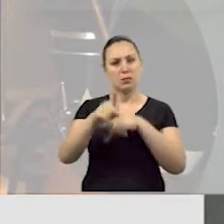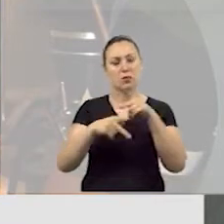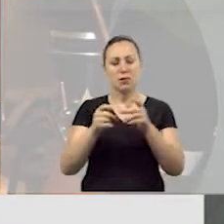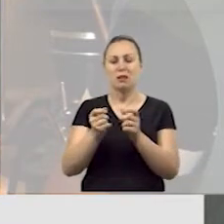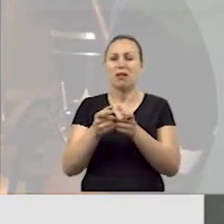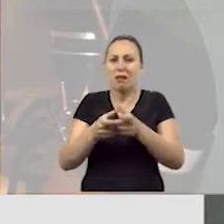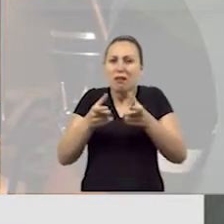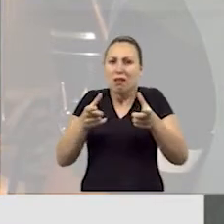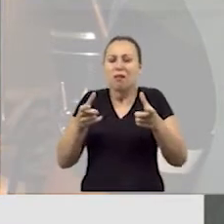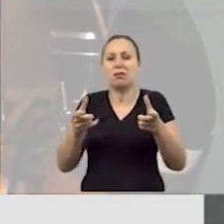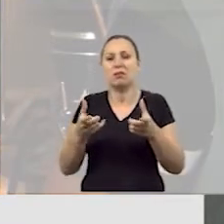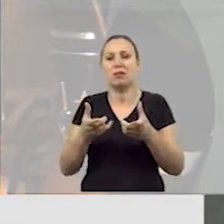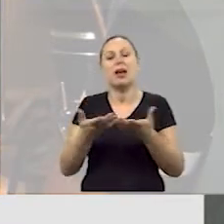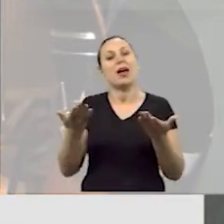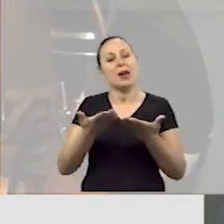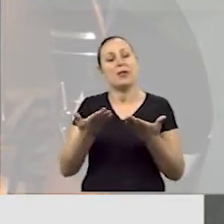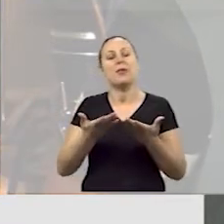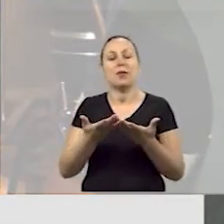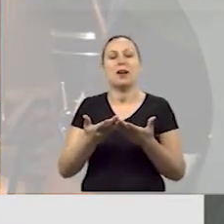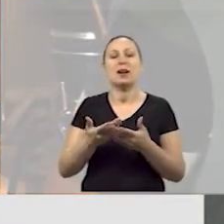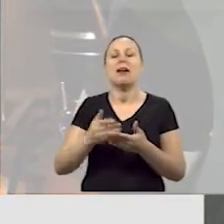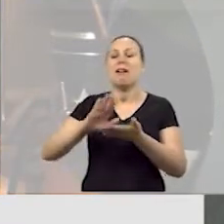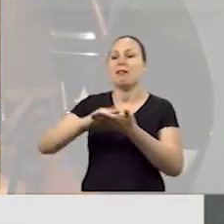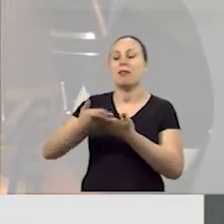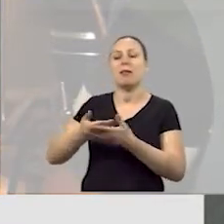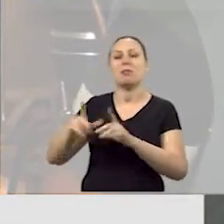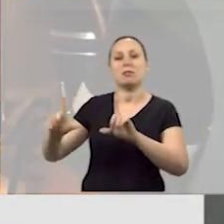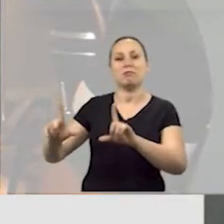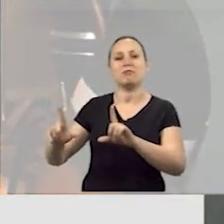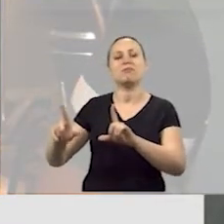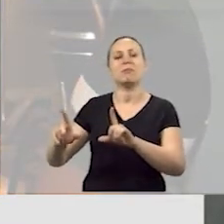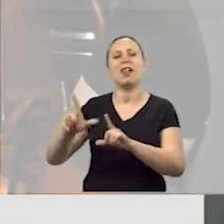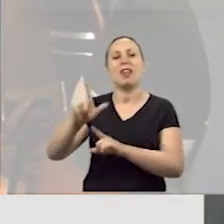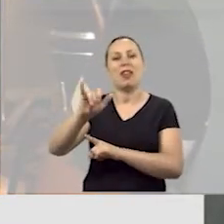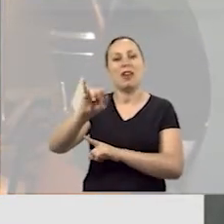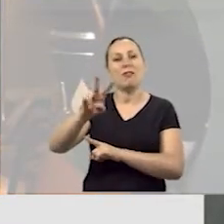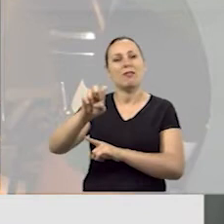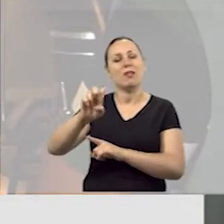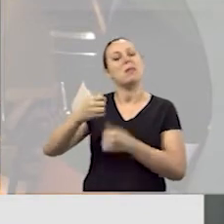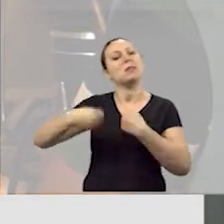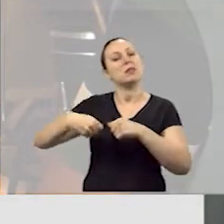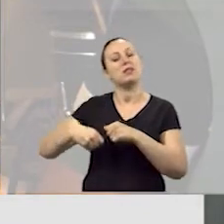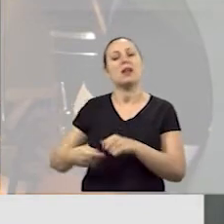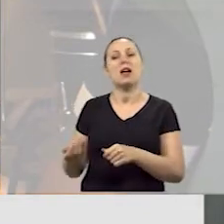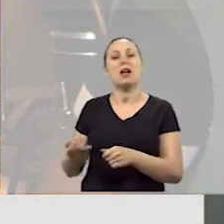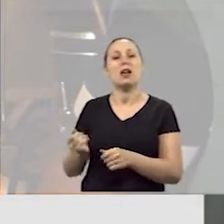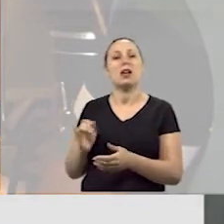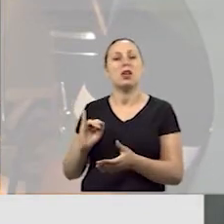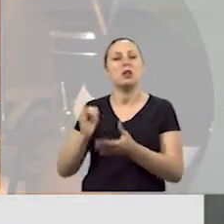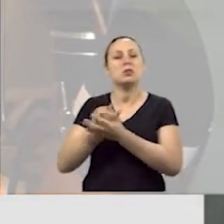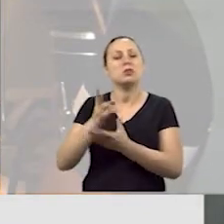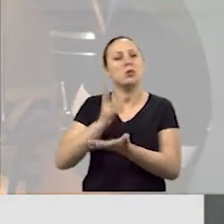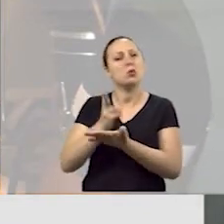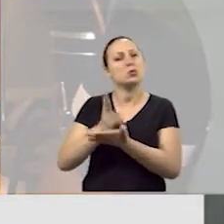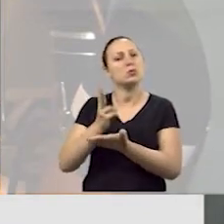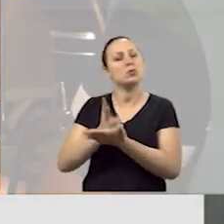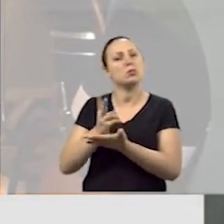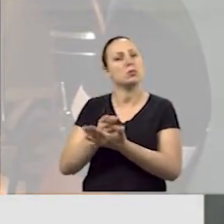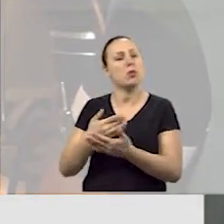que agora, com a repercussão positiva dos intérpretes nas lives, precisa continuar sendo incluída em qualquer tipo de conteúdo.